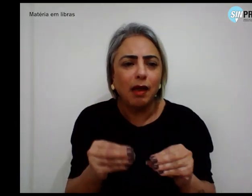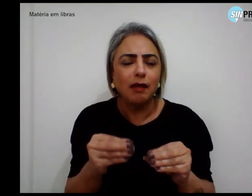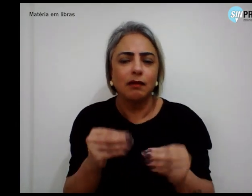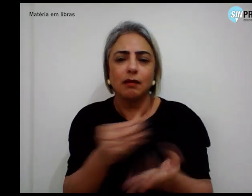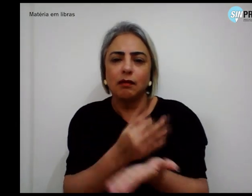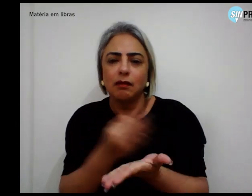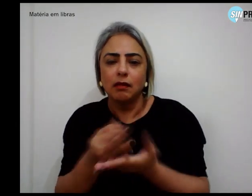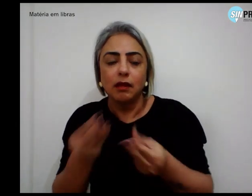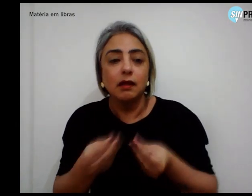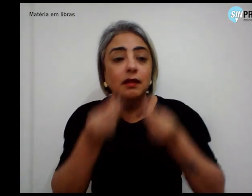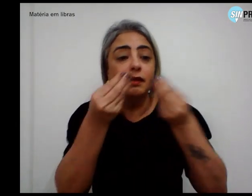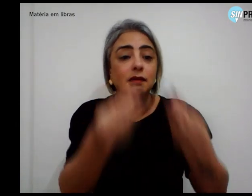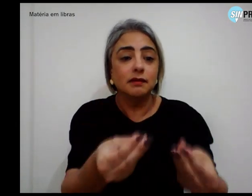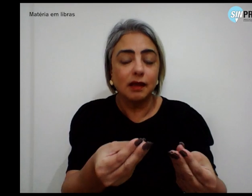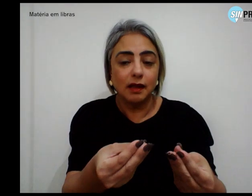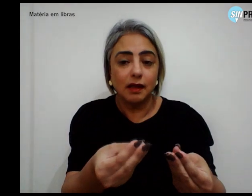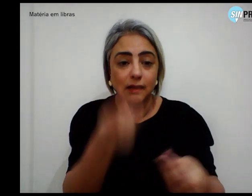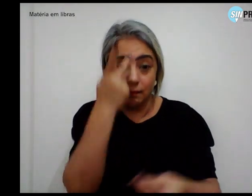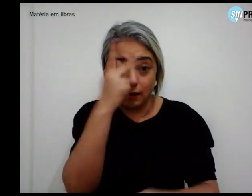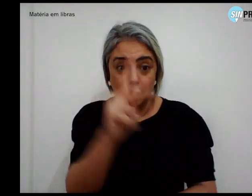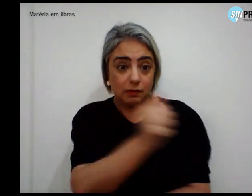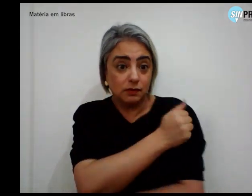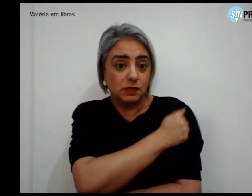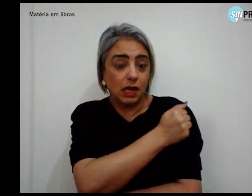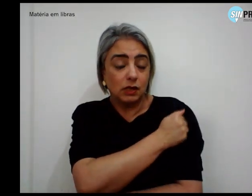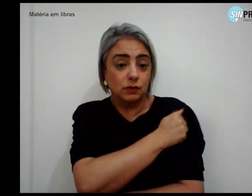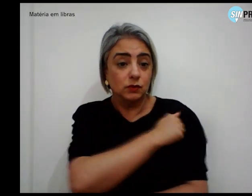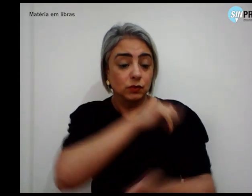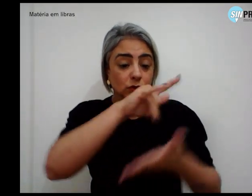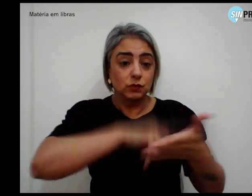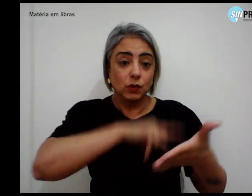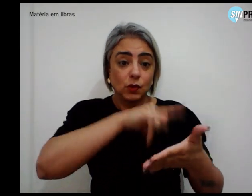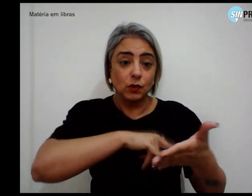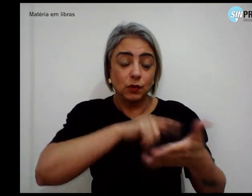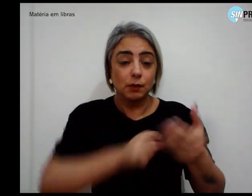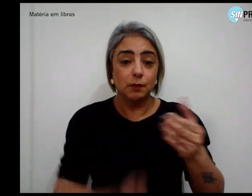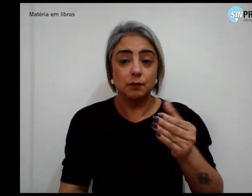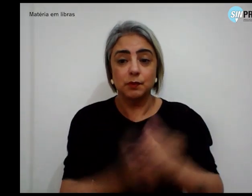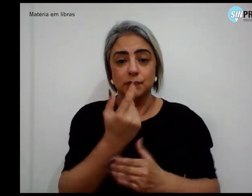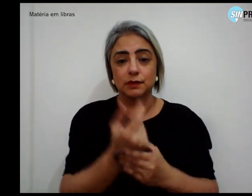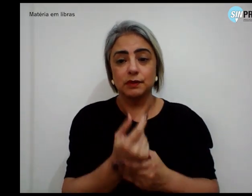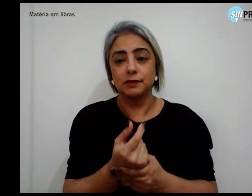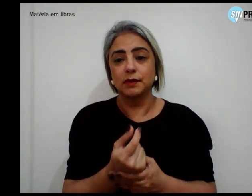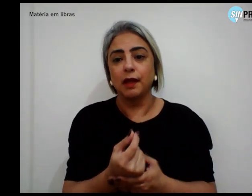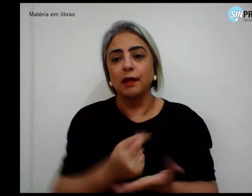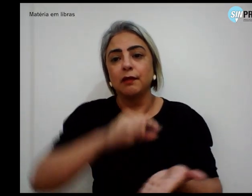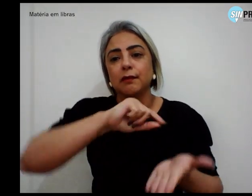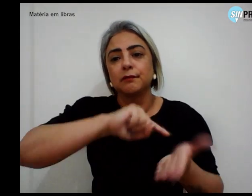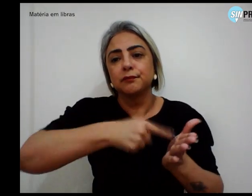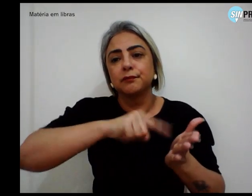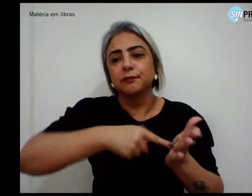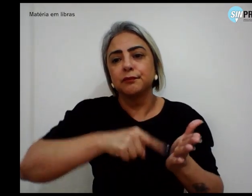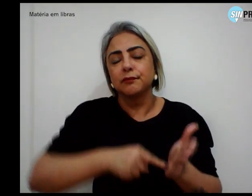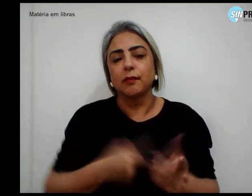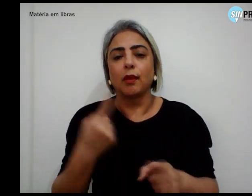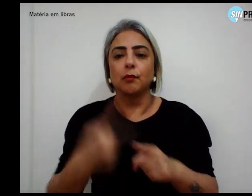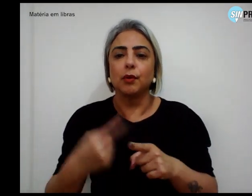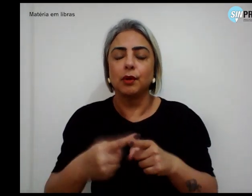entregam aos seus estudantes os documentos produzidos manualmente, porque os sistemas